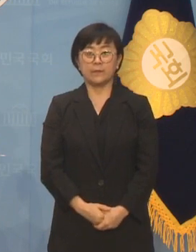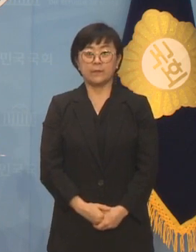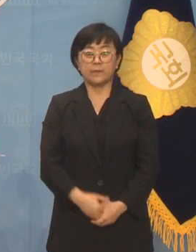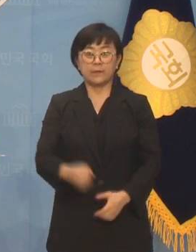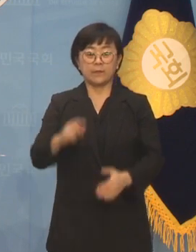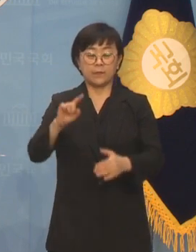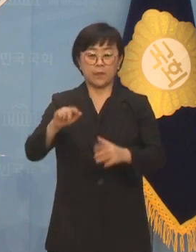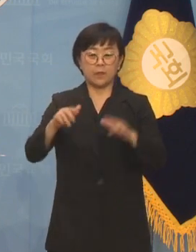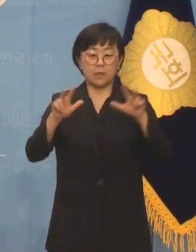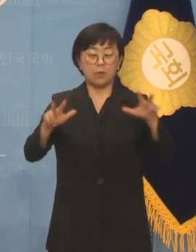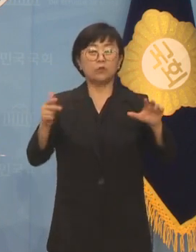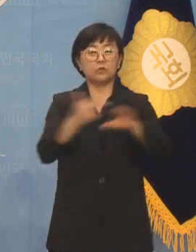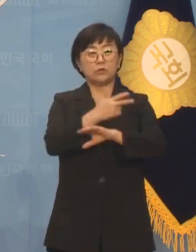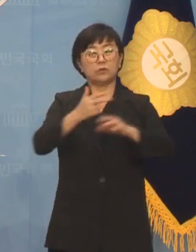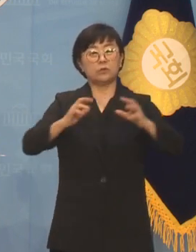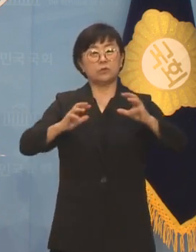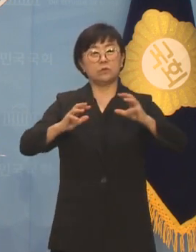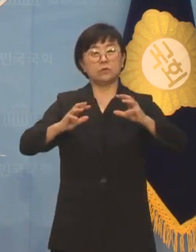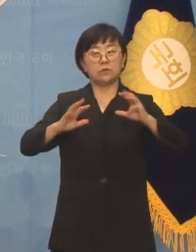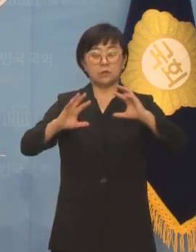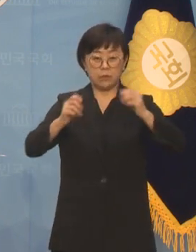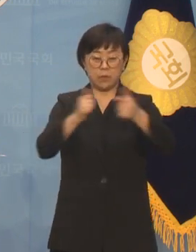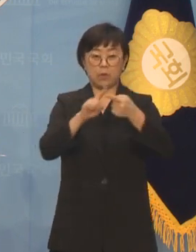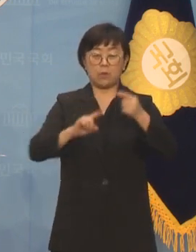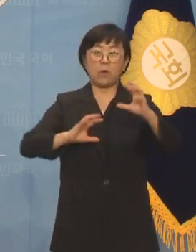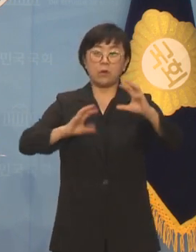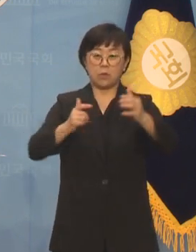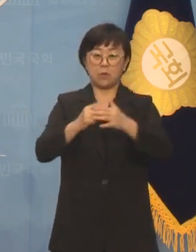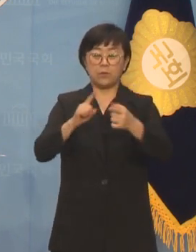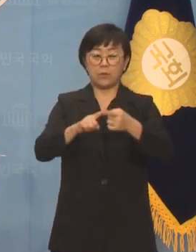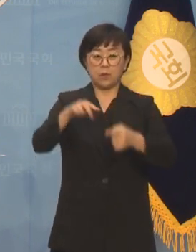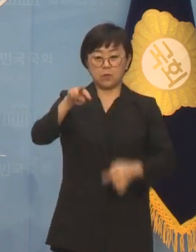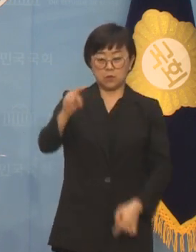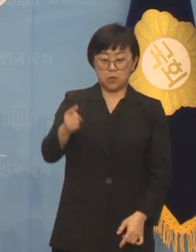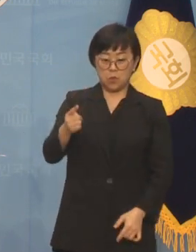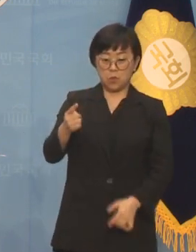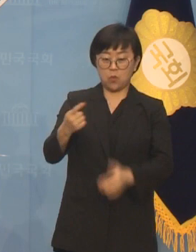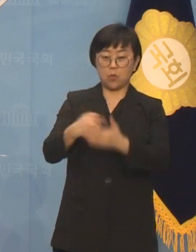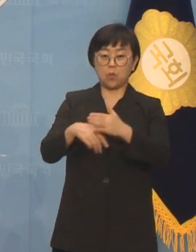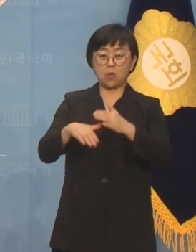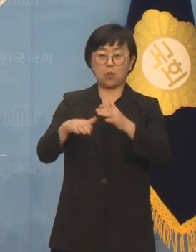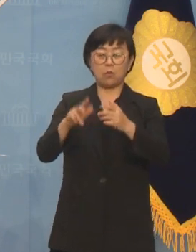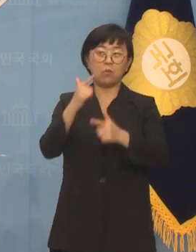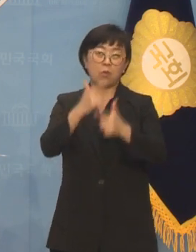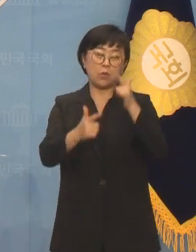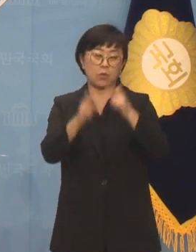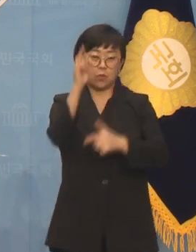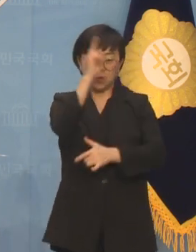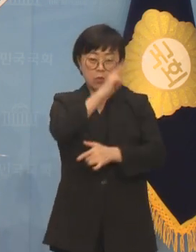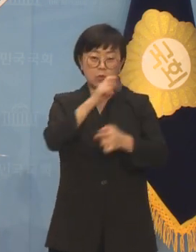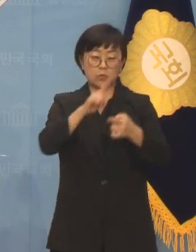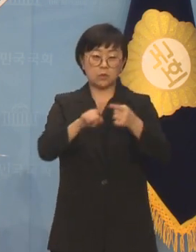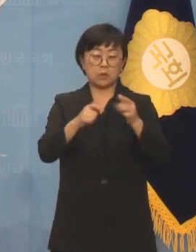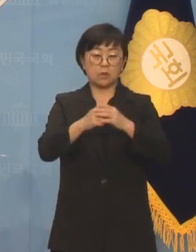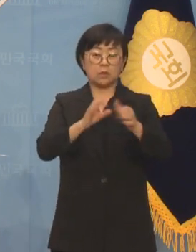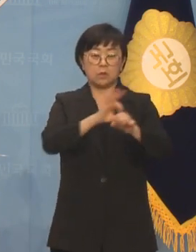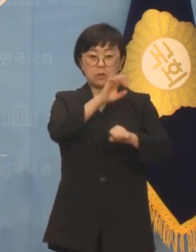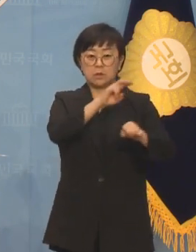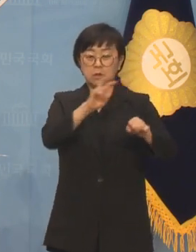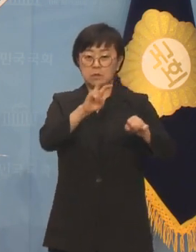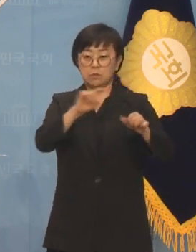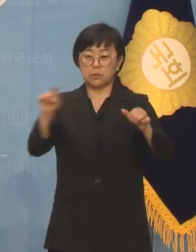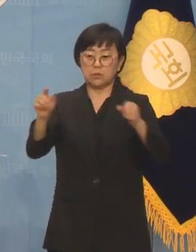다음은 이번 주 의회 외교 주요 일정입니다. 소병원 농예수 위원장은 목요일 오전 10시 20분부터